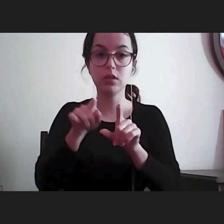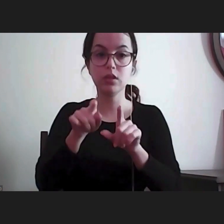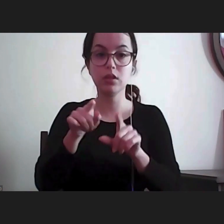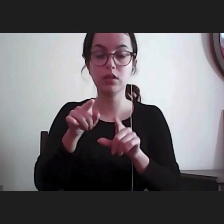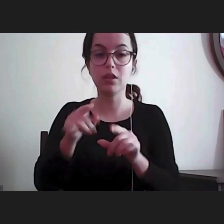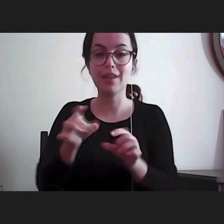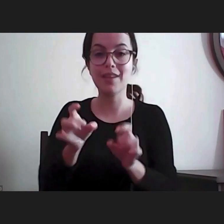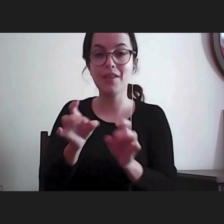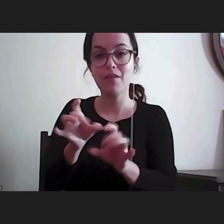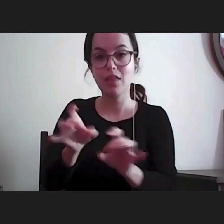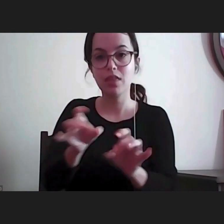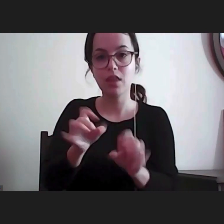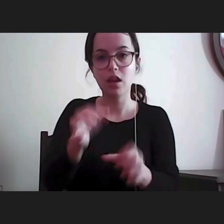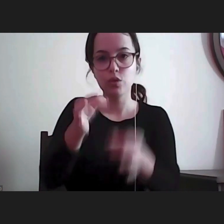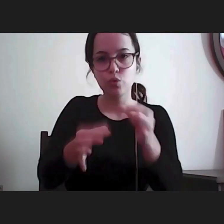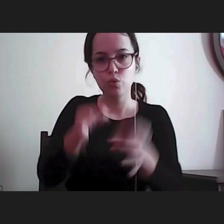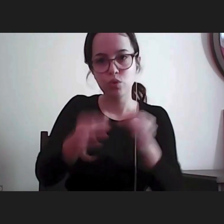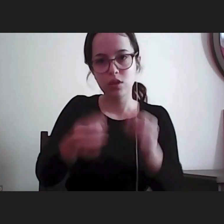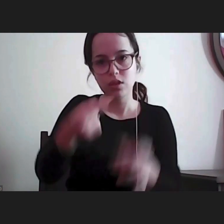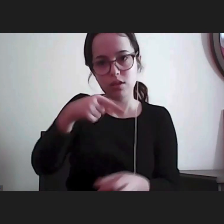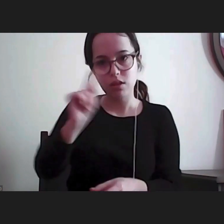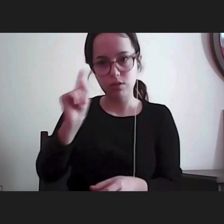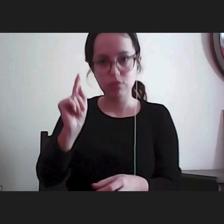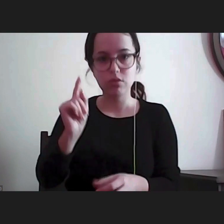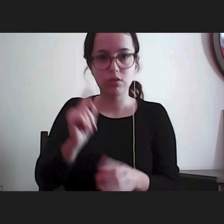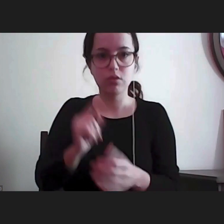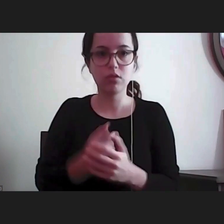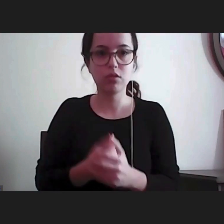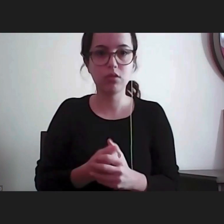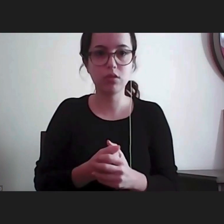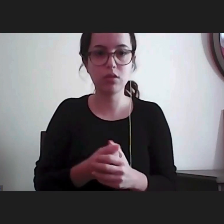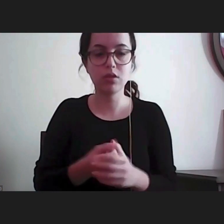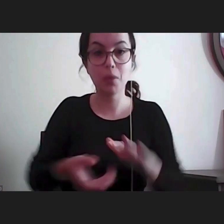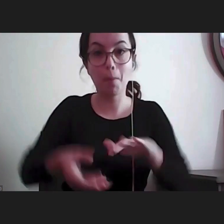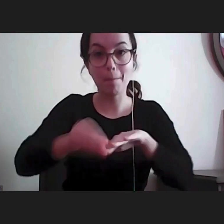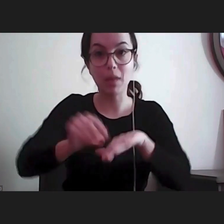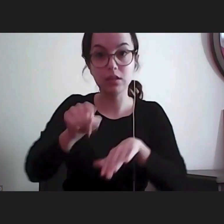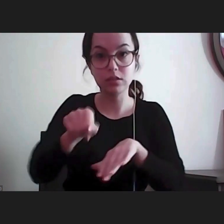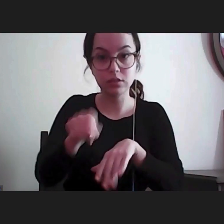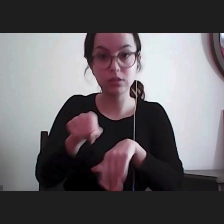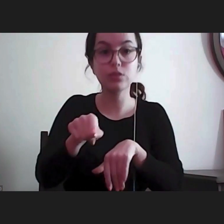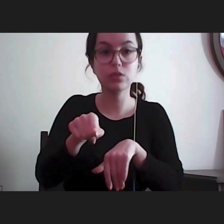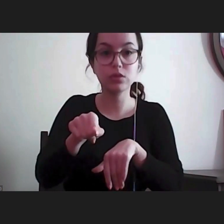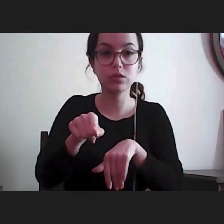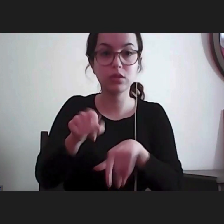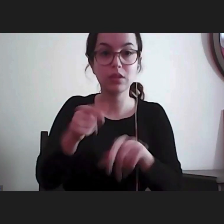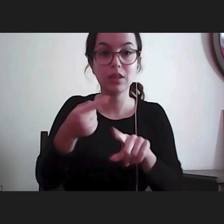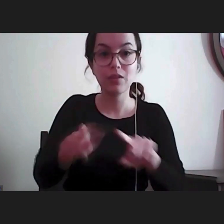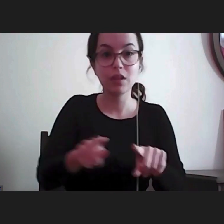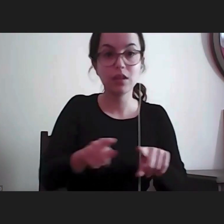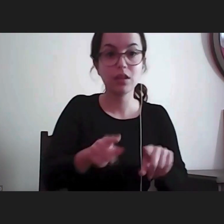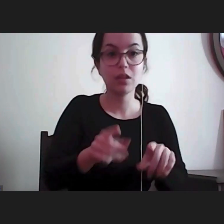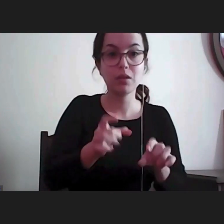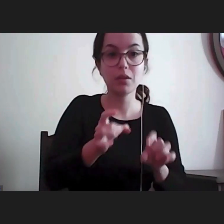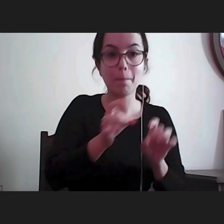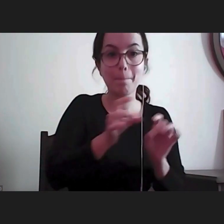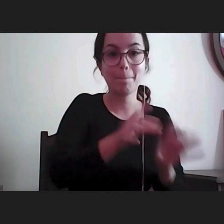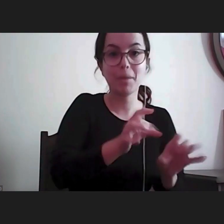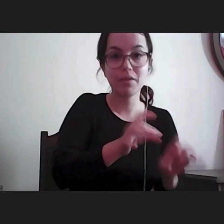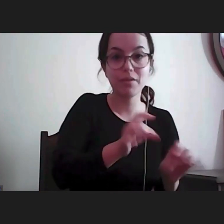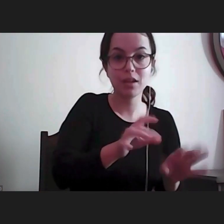injustiças. E dizer injustiças é mais do que dizer, e é diferente, sobretudo, é diferente do que dizer prevenir e reparar